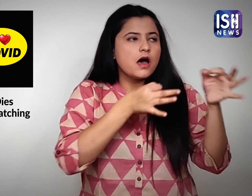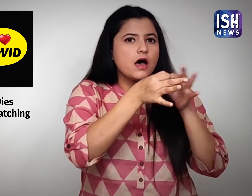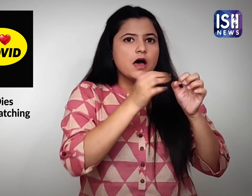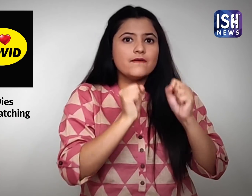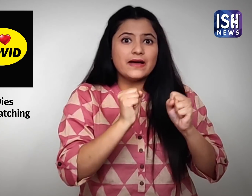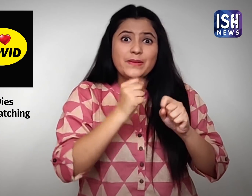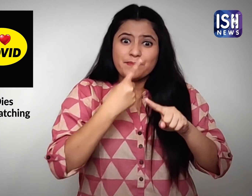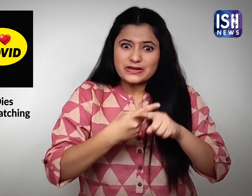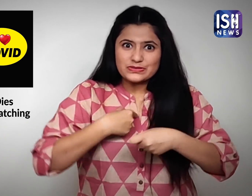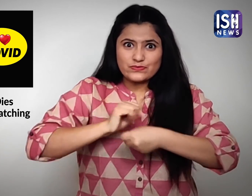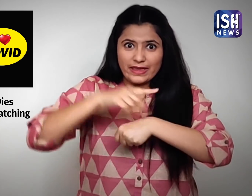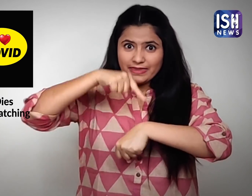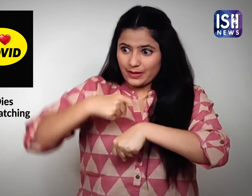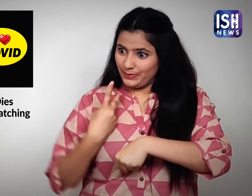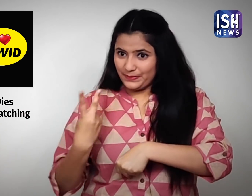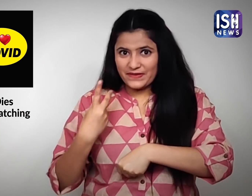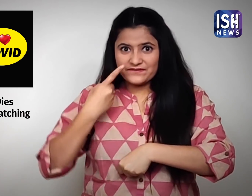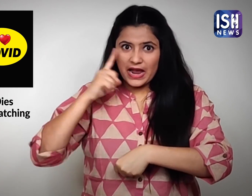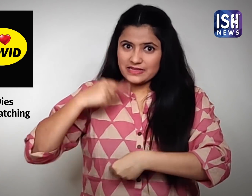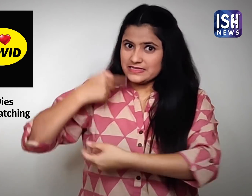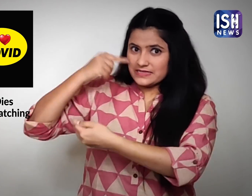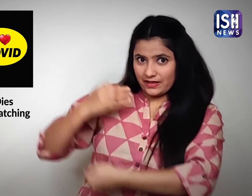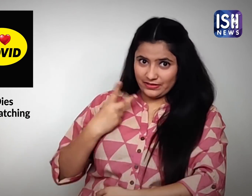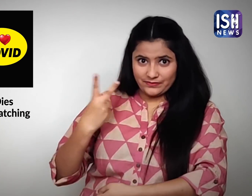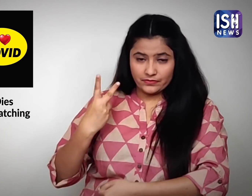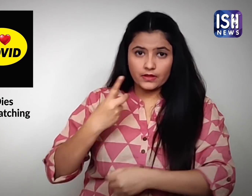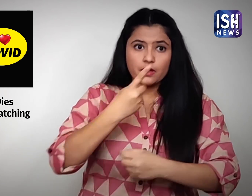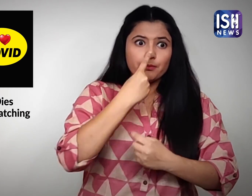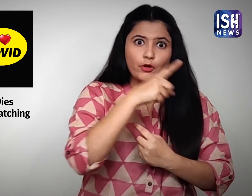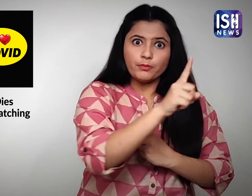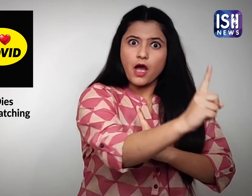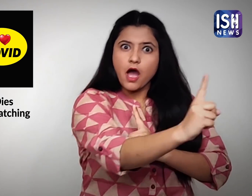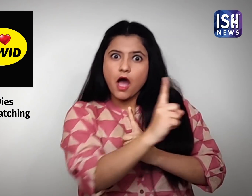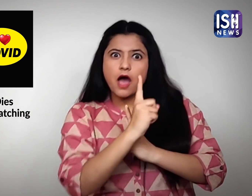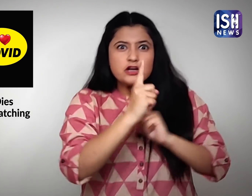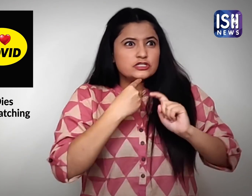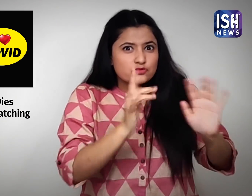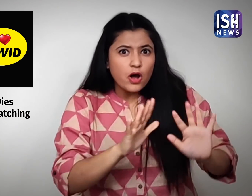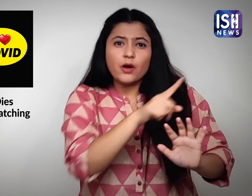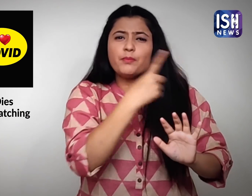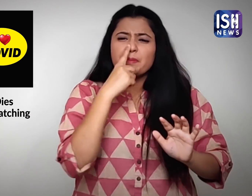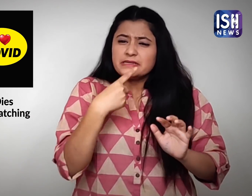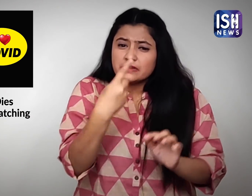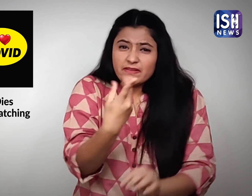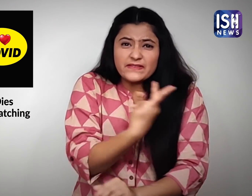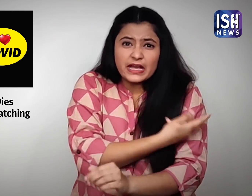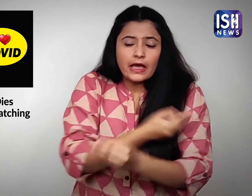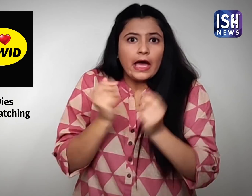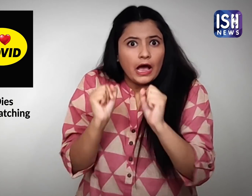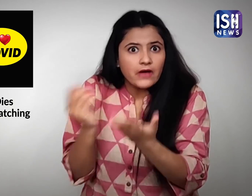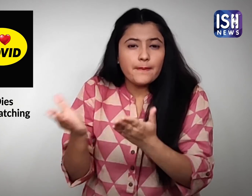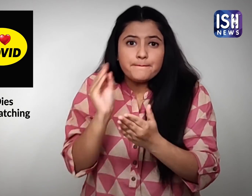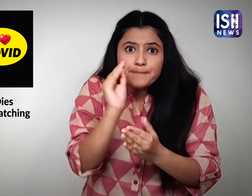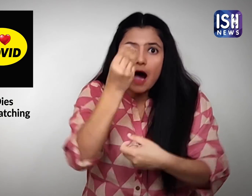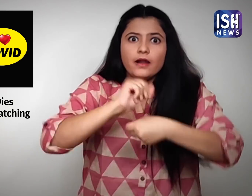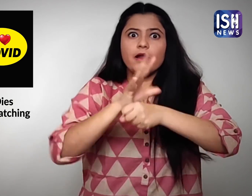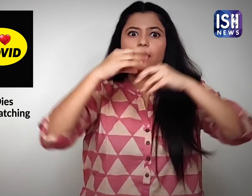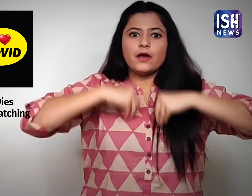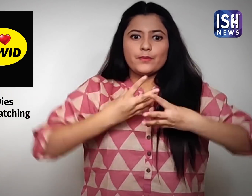जब पिता और पुत्र संक्रमित हुए तो वह जान बूझ कर उनके करीब गई उनके द्वारा उसे दूर रहने के लिए कहने के